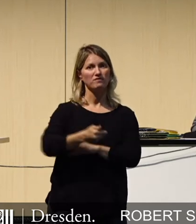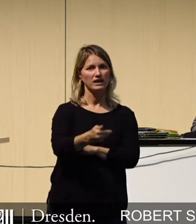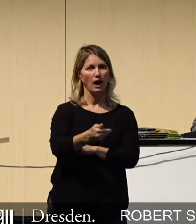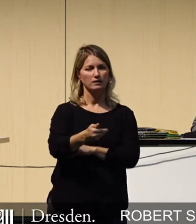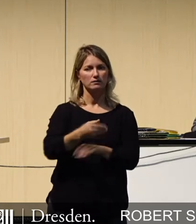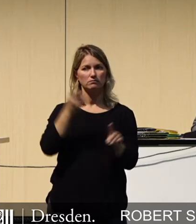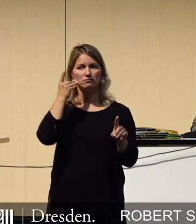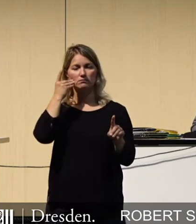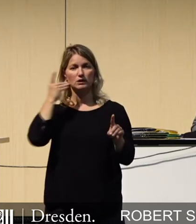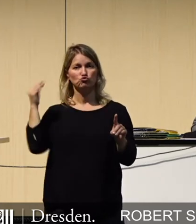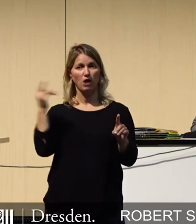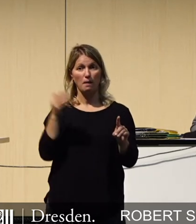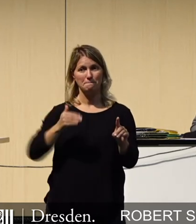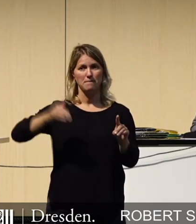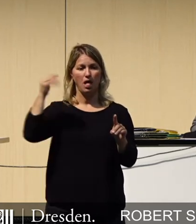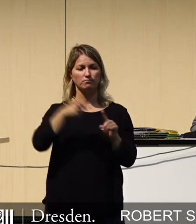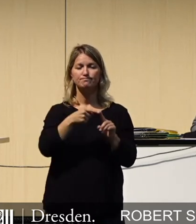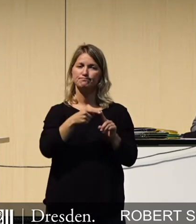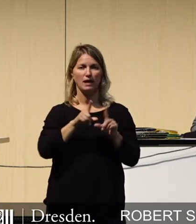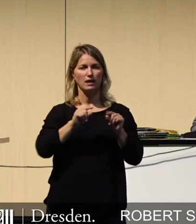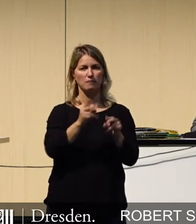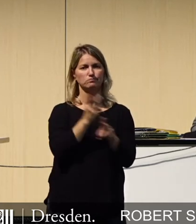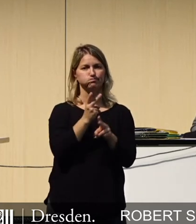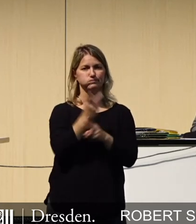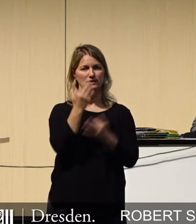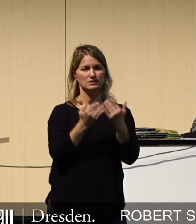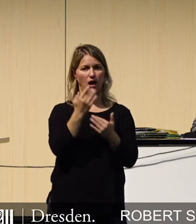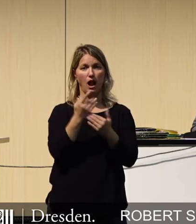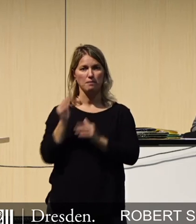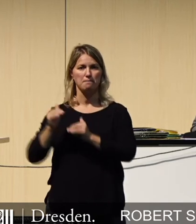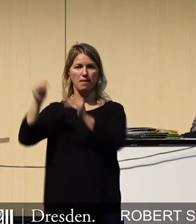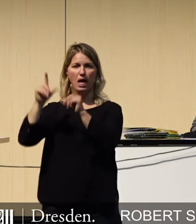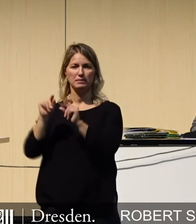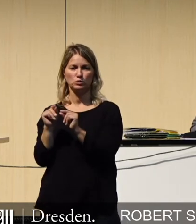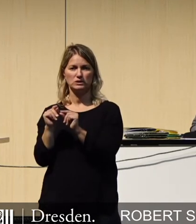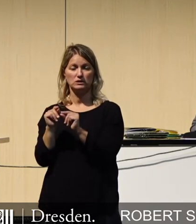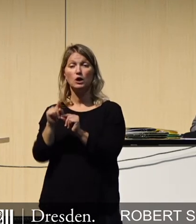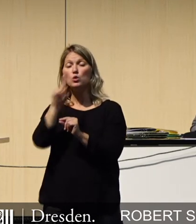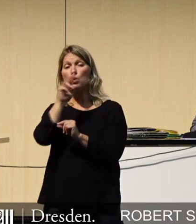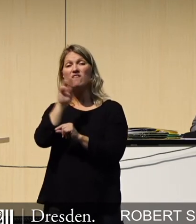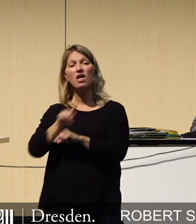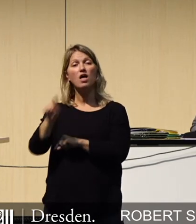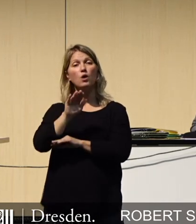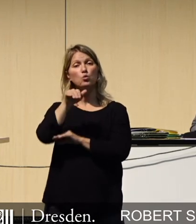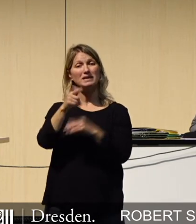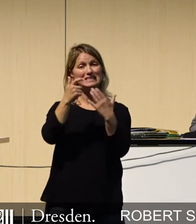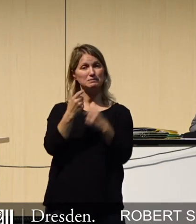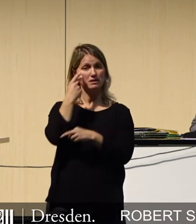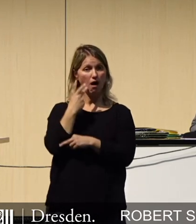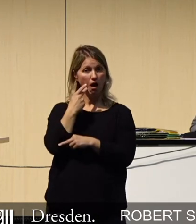Mobilfunkstrahlung relativ konstant geblieben. Signifikante Zunahmen gab es nur bei Menschen über 70 Jahren.